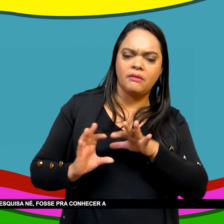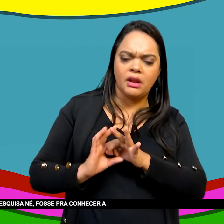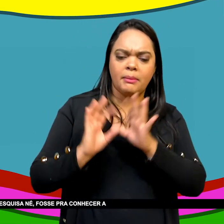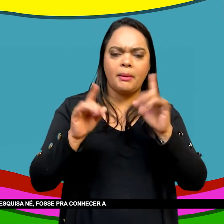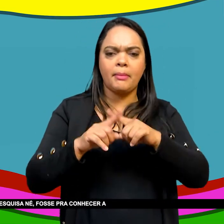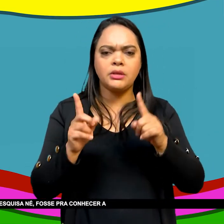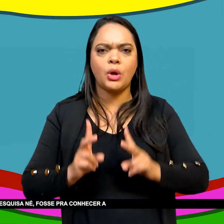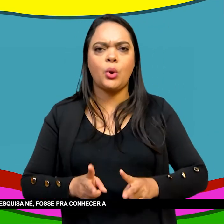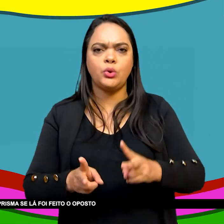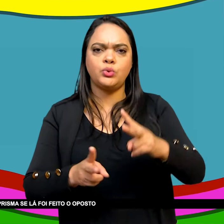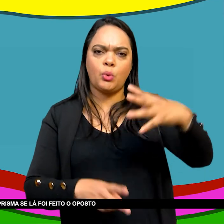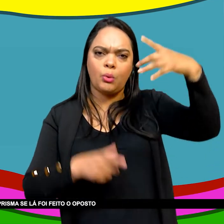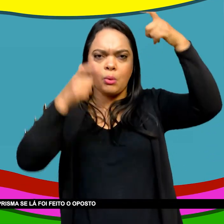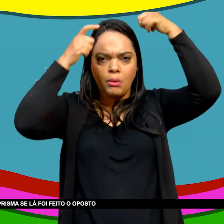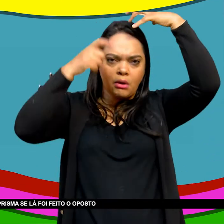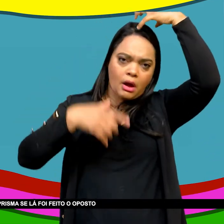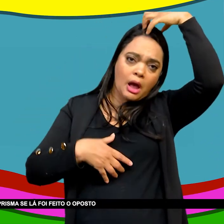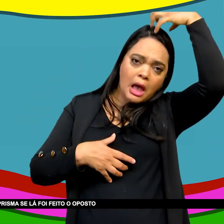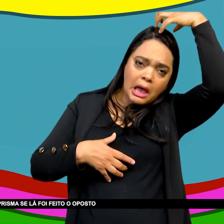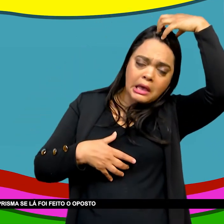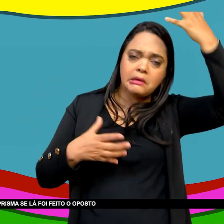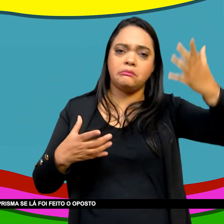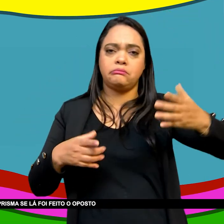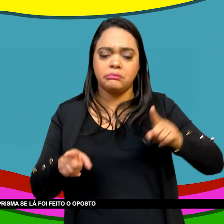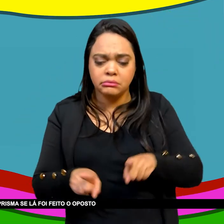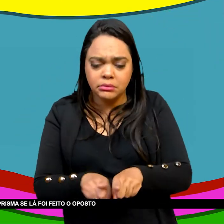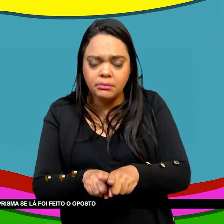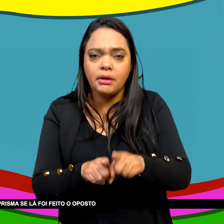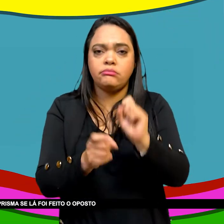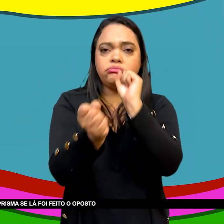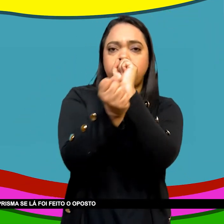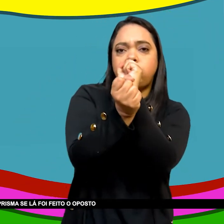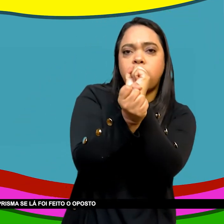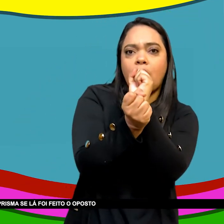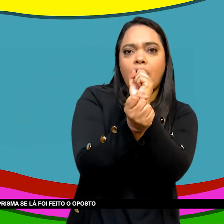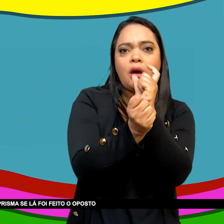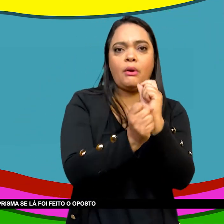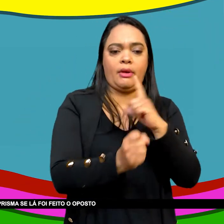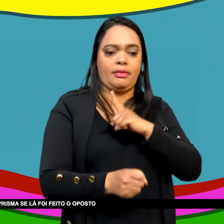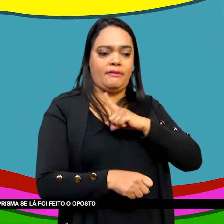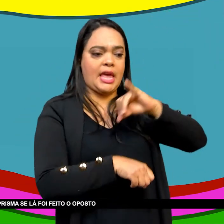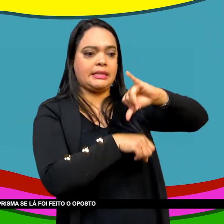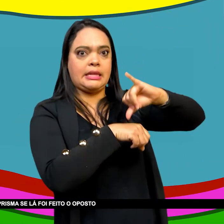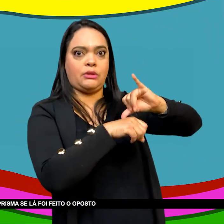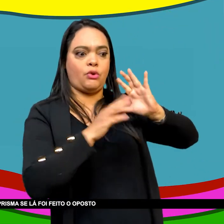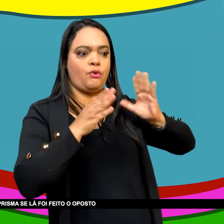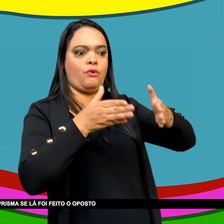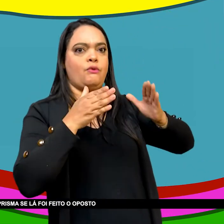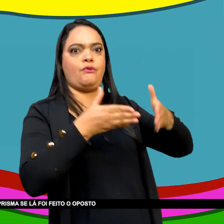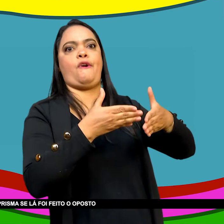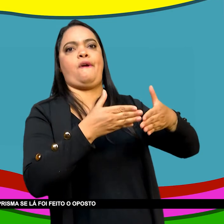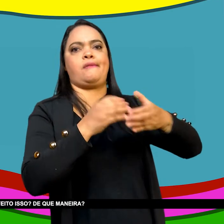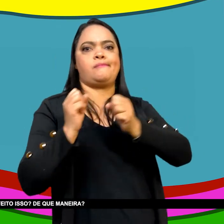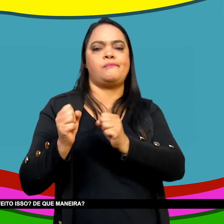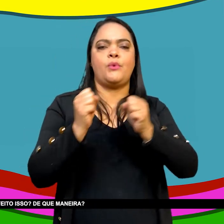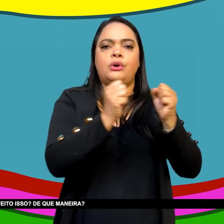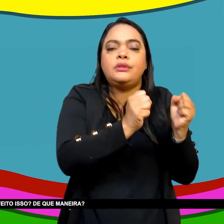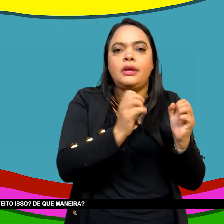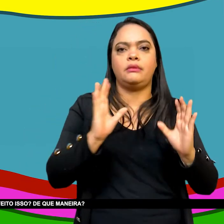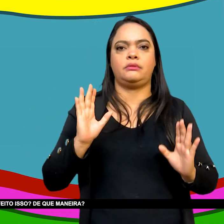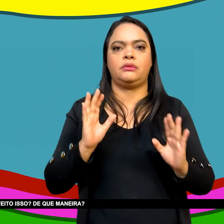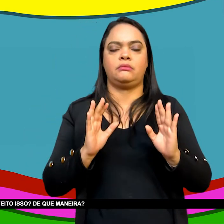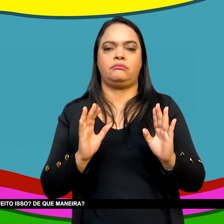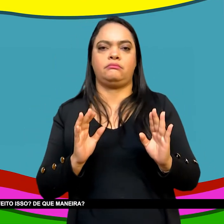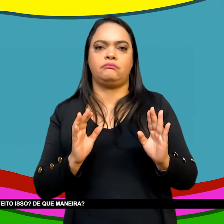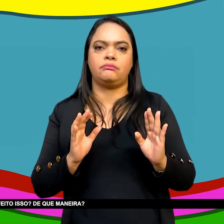Buscar conhecer A revolução do Haiti Independência do Haiti Por esse prisma Se lá foi feito O extremo